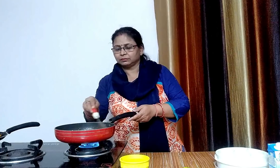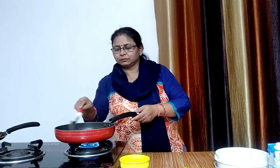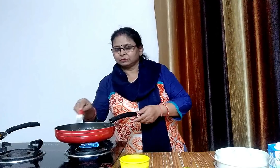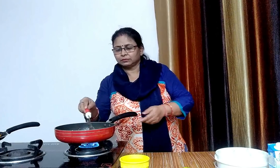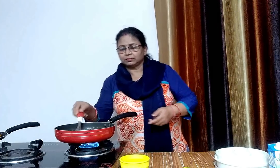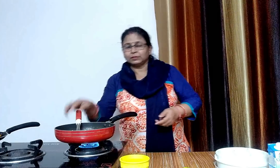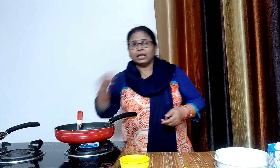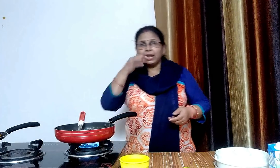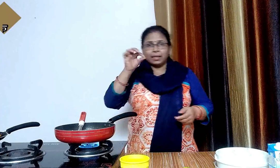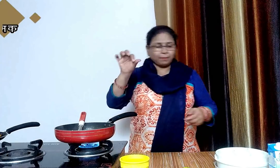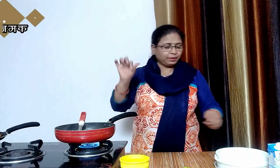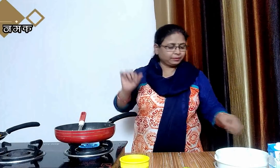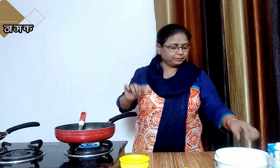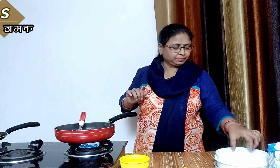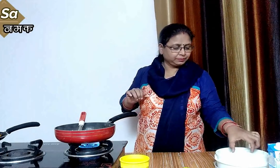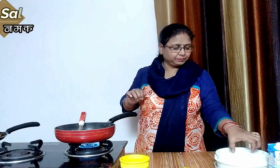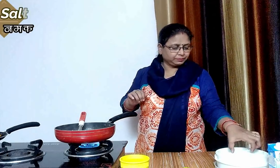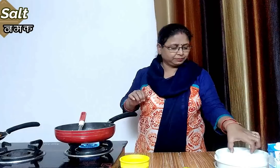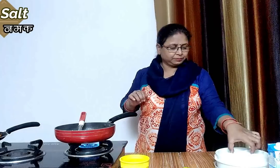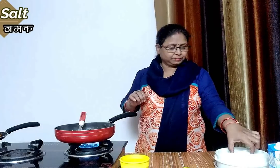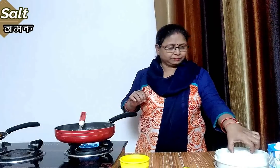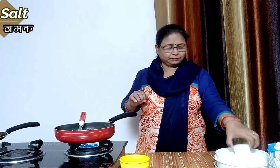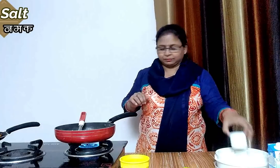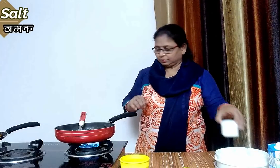अब इसमें थोड़ा सा नमक डाल कर मिला लेंगे